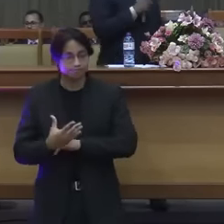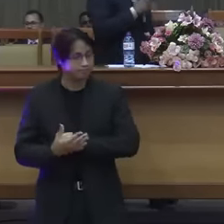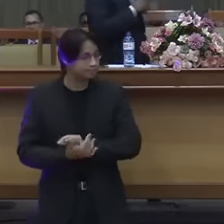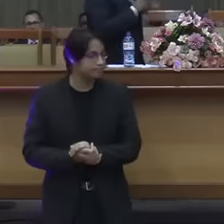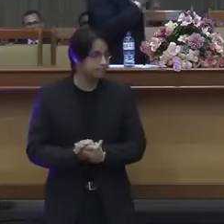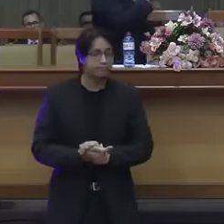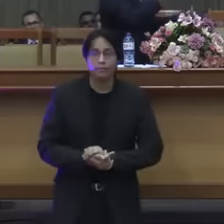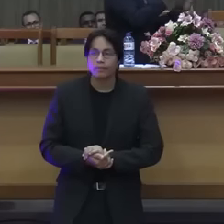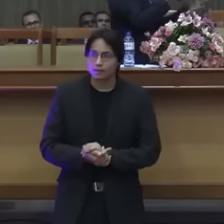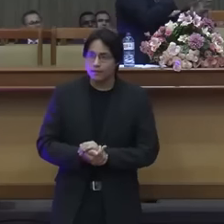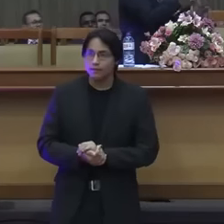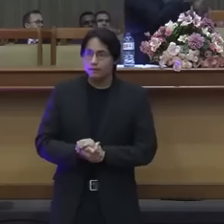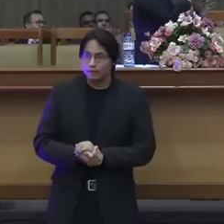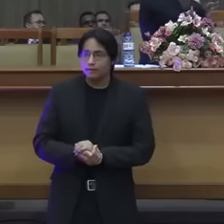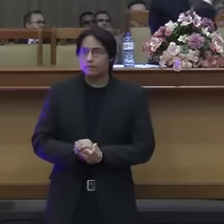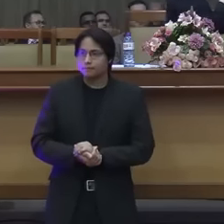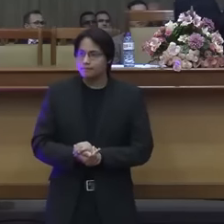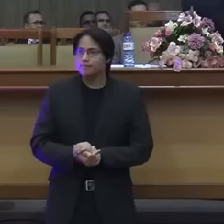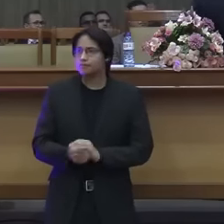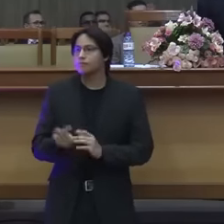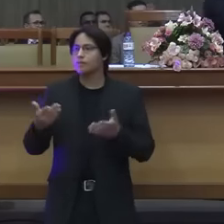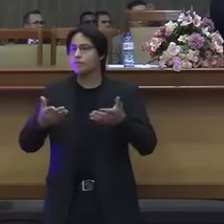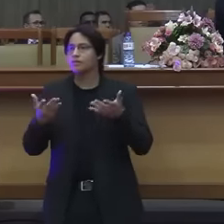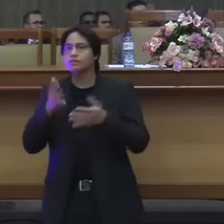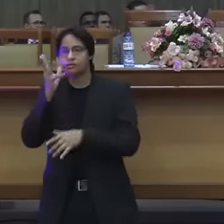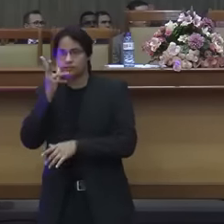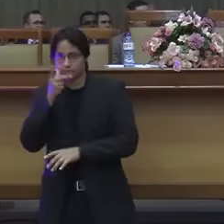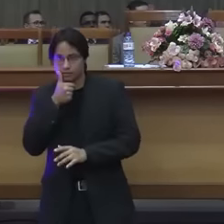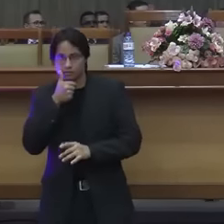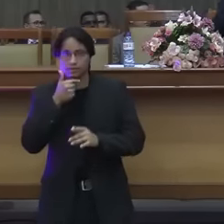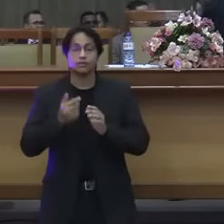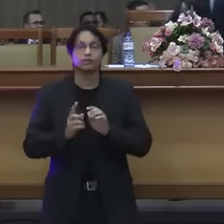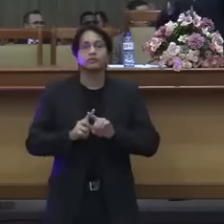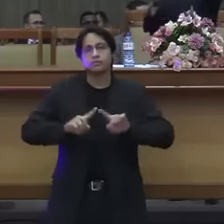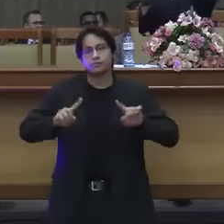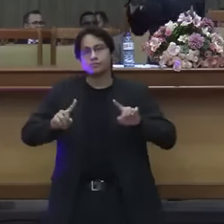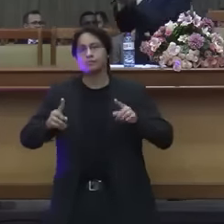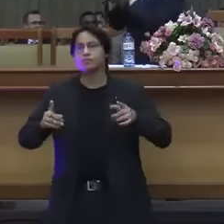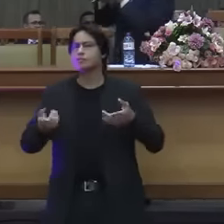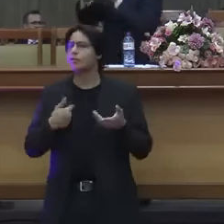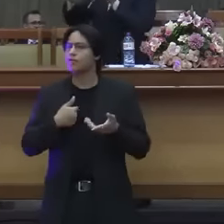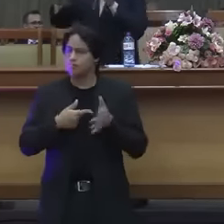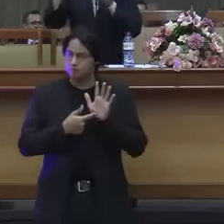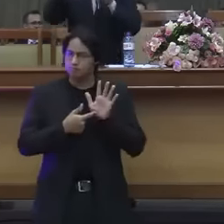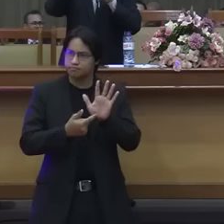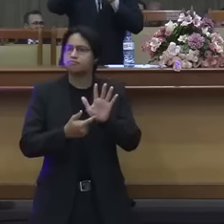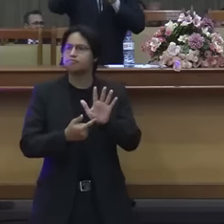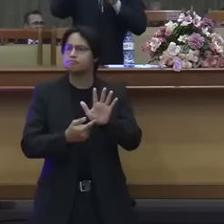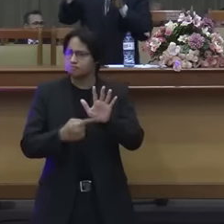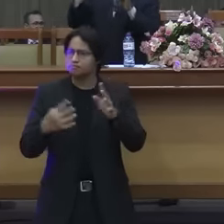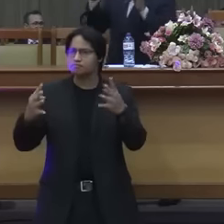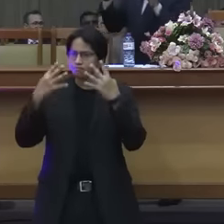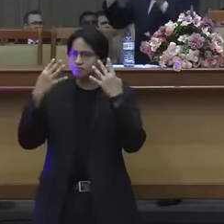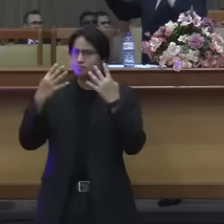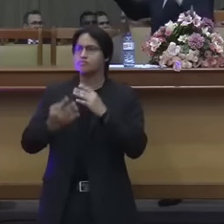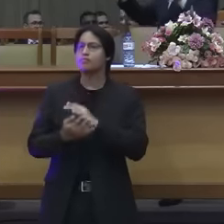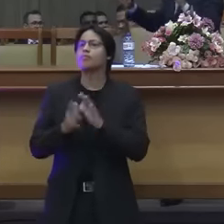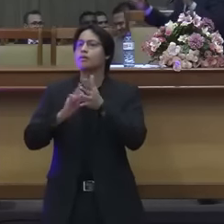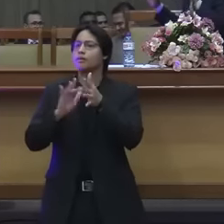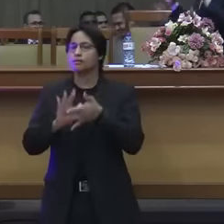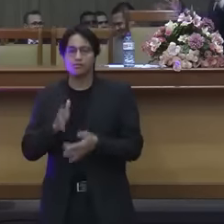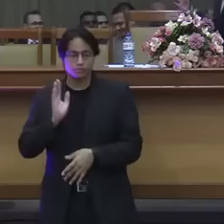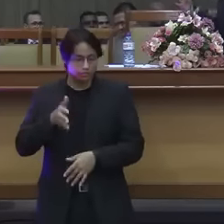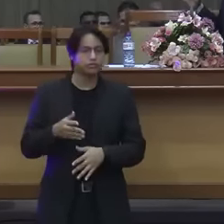agora vamos lá hoje eu demorei na introdução porque era um jeito pra mim chegar agora eu vou mostrar pra vocês aqui uma coisa vem pra cá olha pra cá Jesus eu